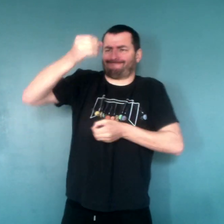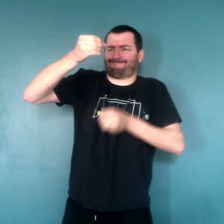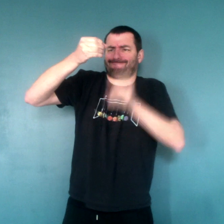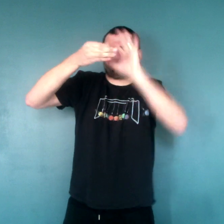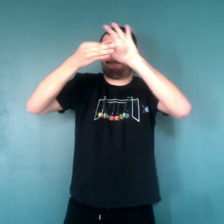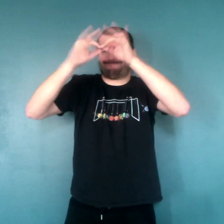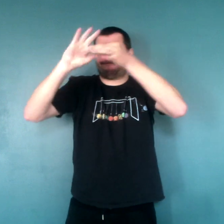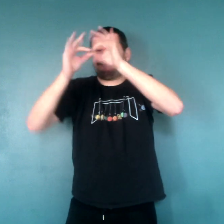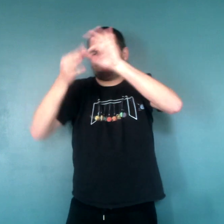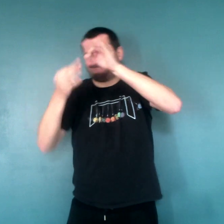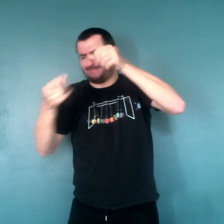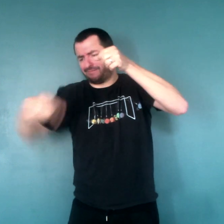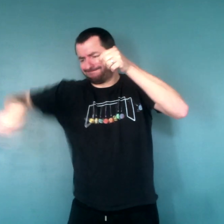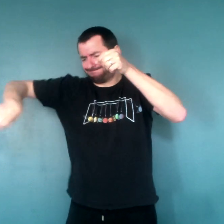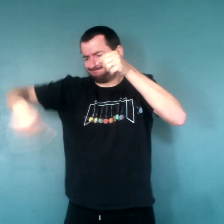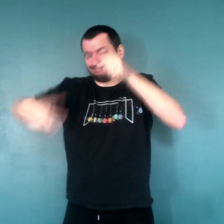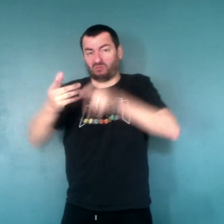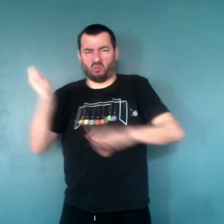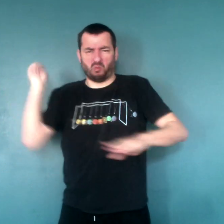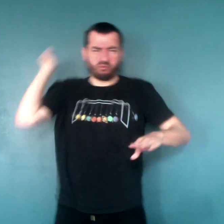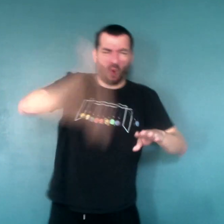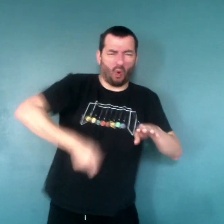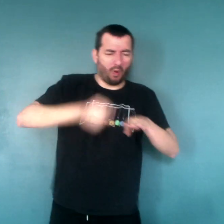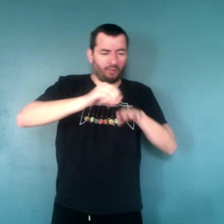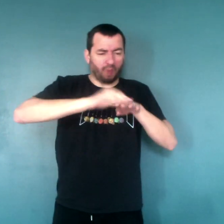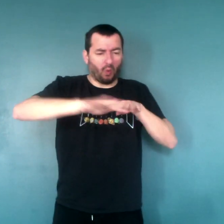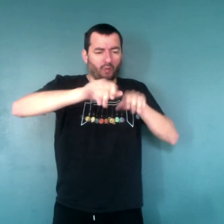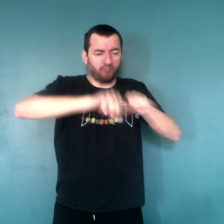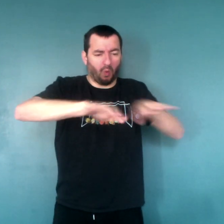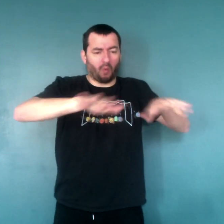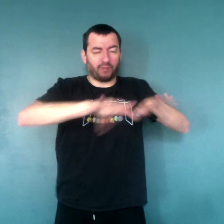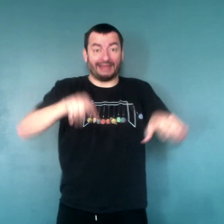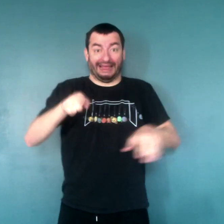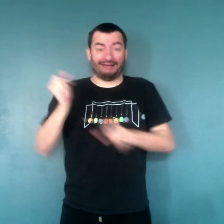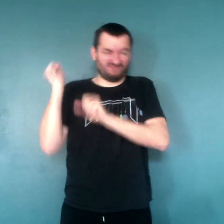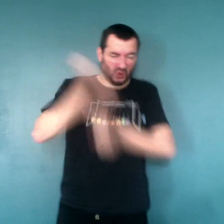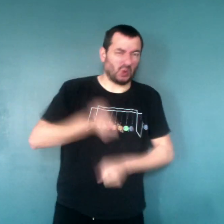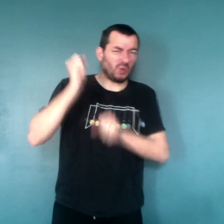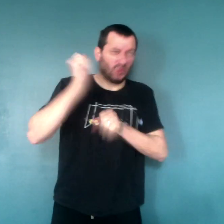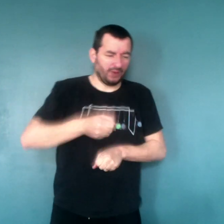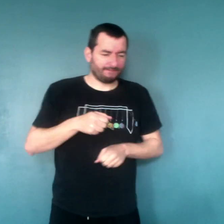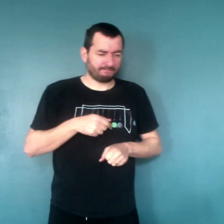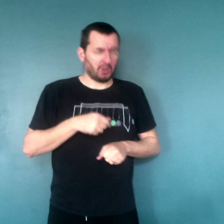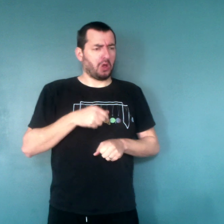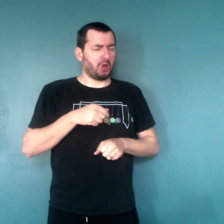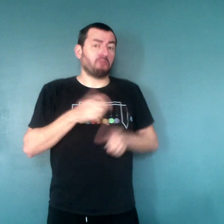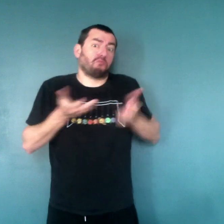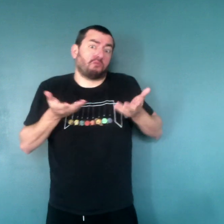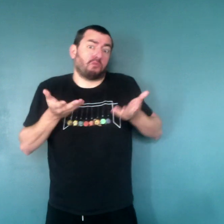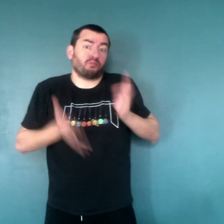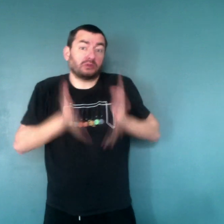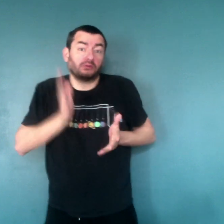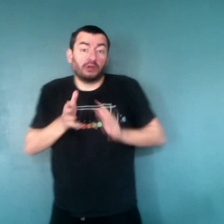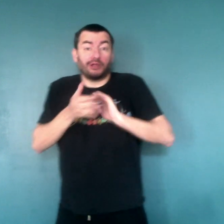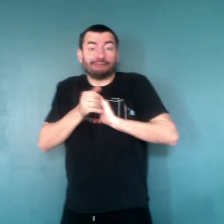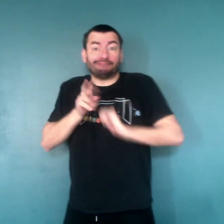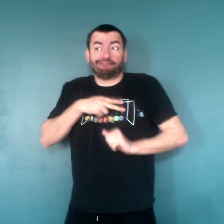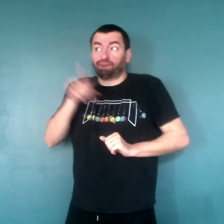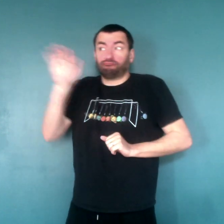Ensuite, il faut pouvoir récupérer uniquement les grains de blé et les casser. Oh,